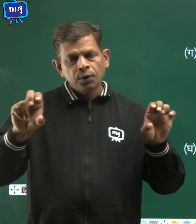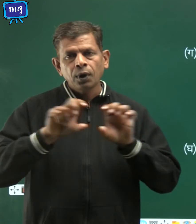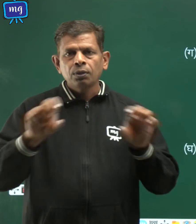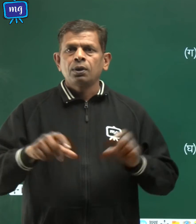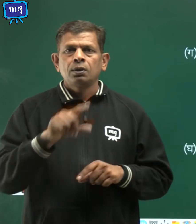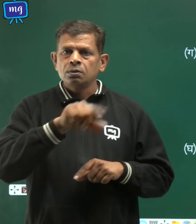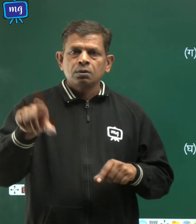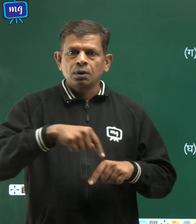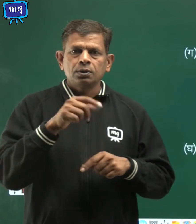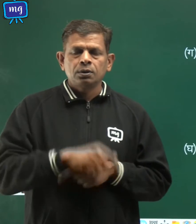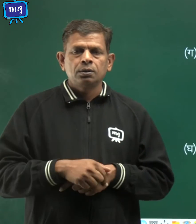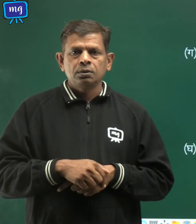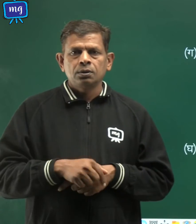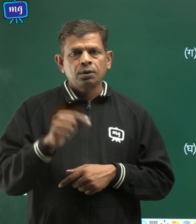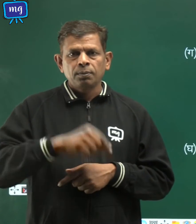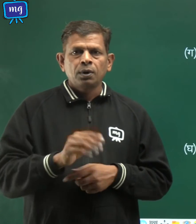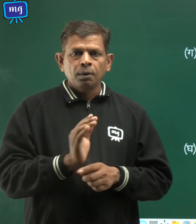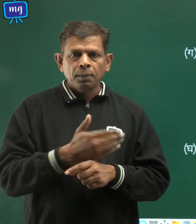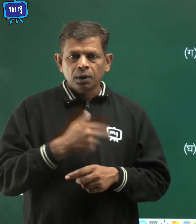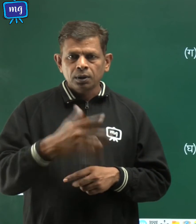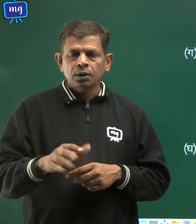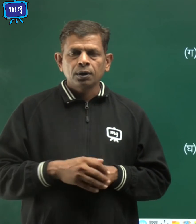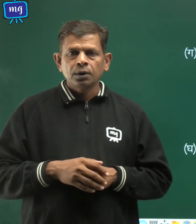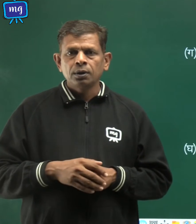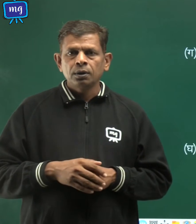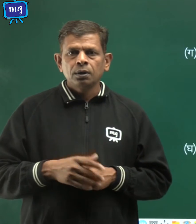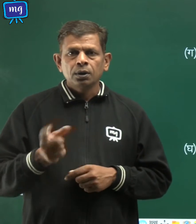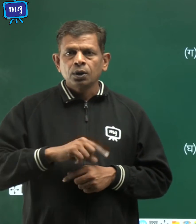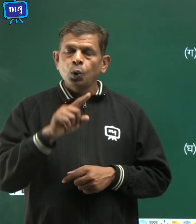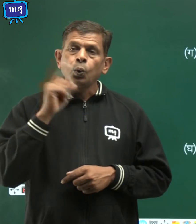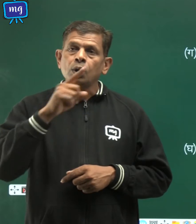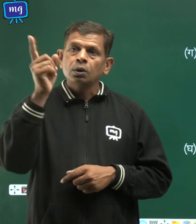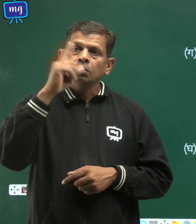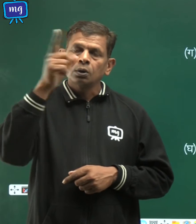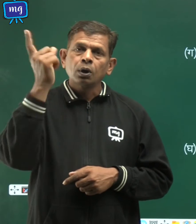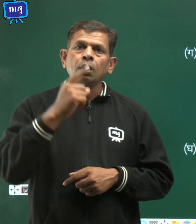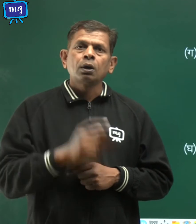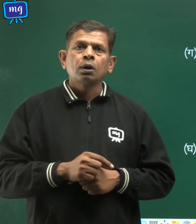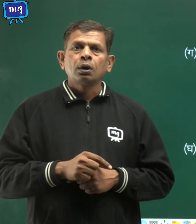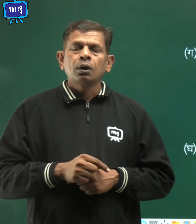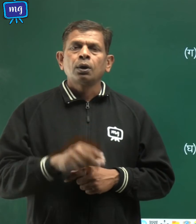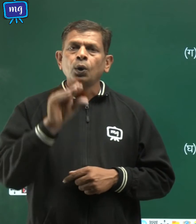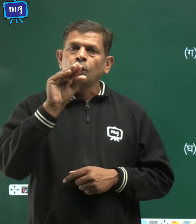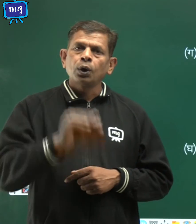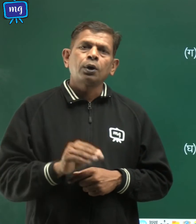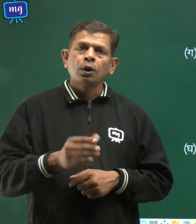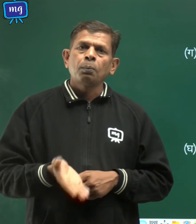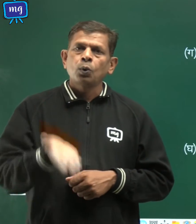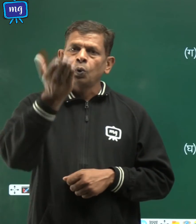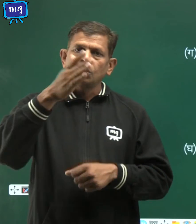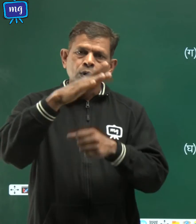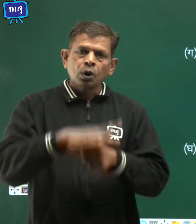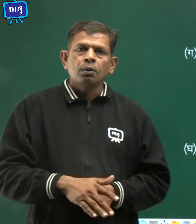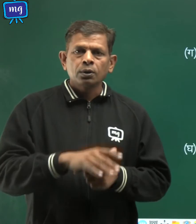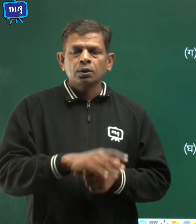हमने पढ़ा था ना चक्रवात में निम्न उच्छ दापतंत्र के चारो और